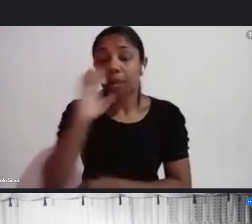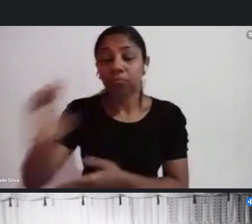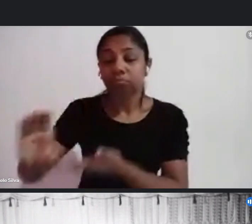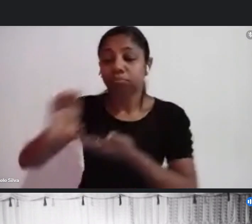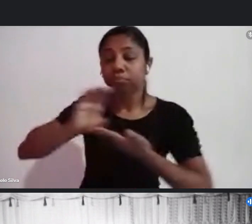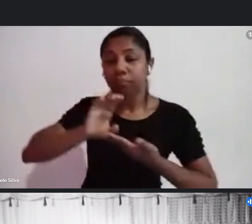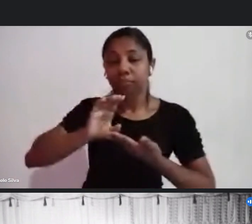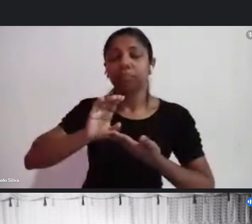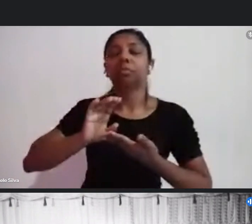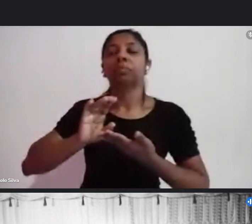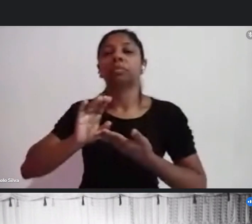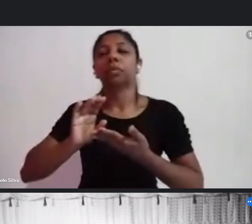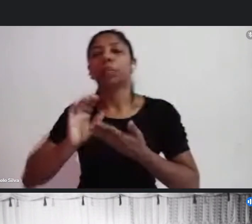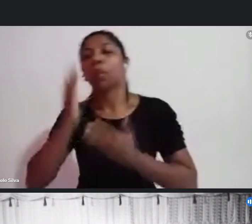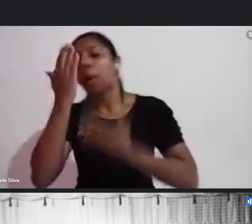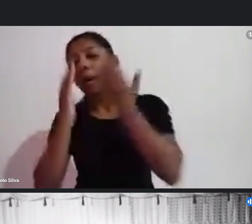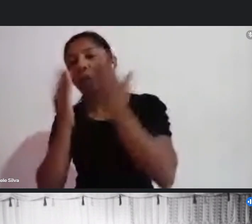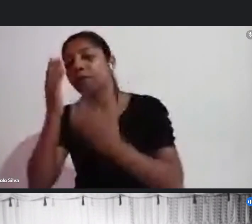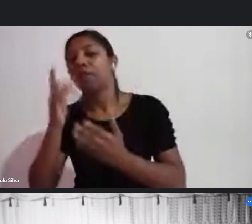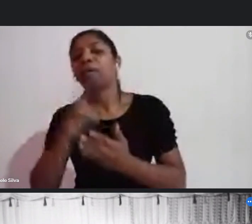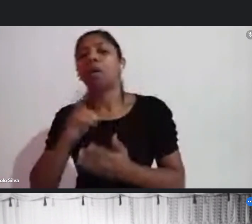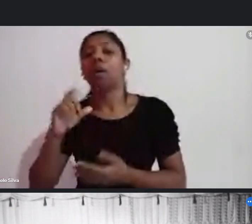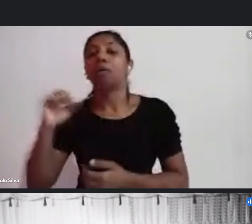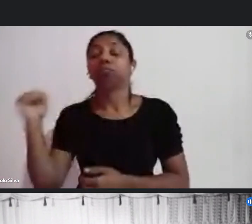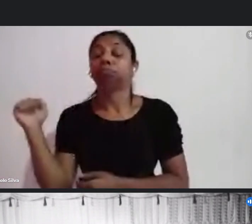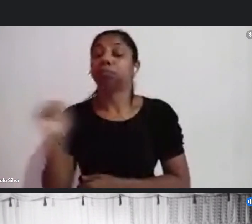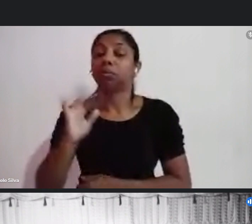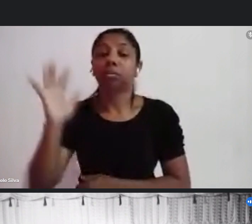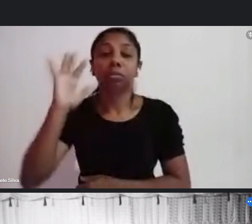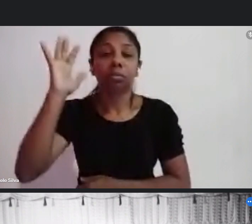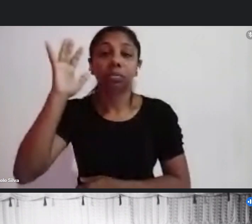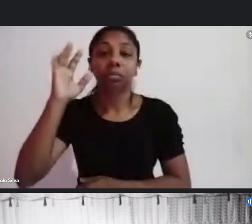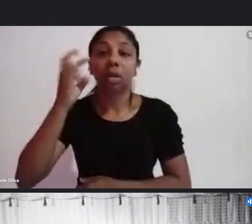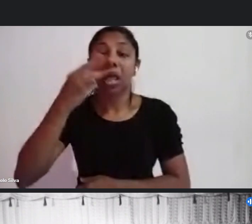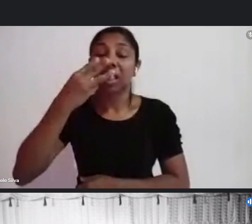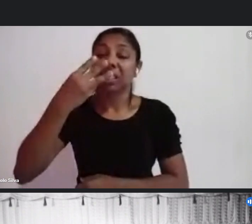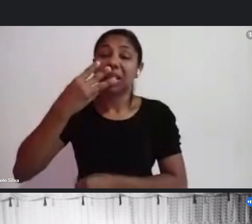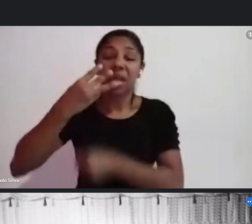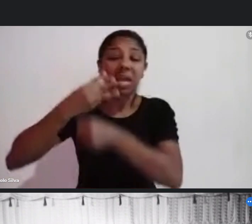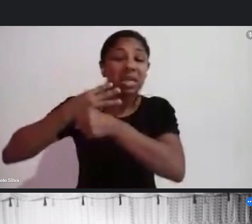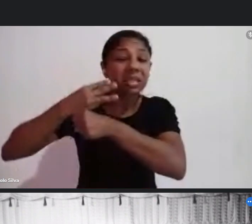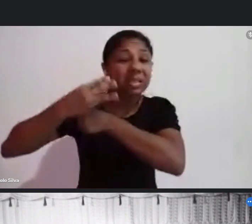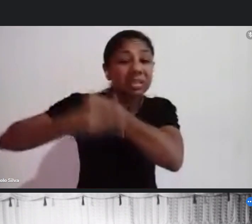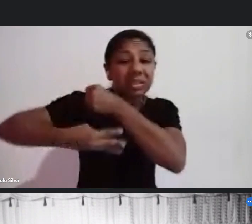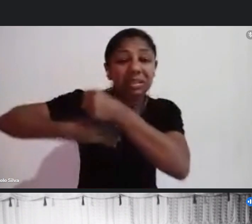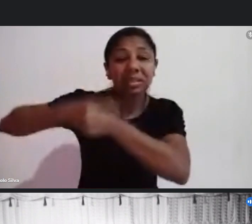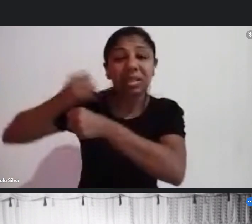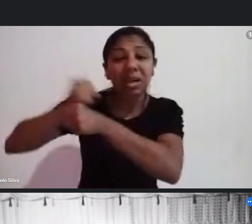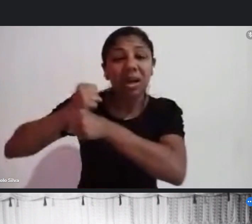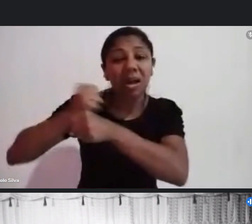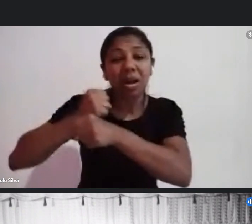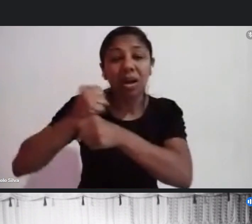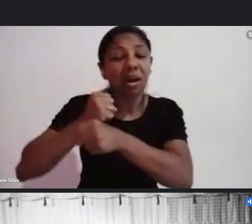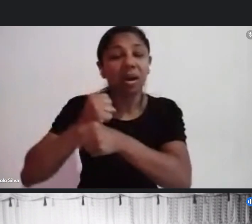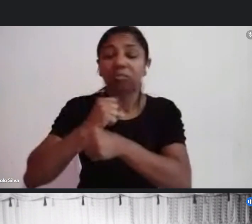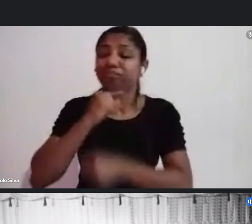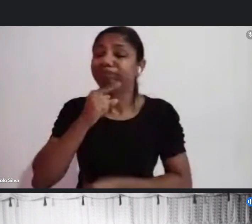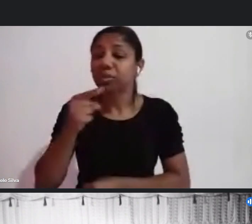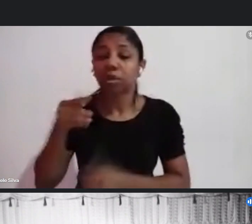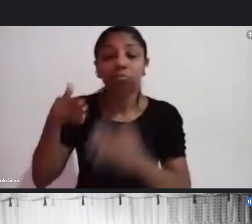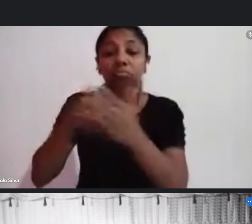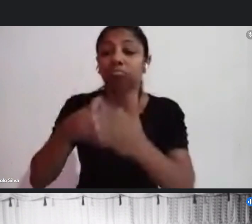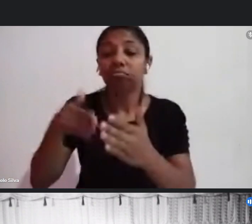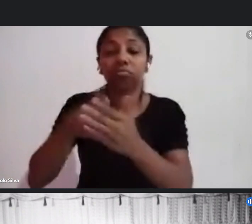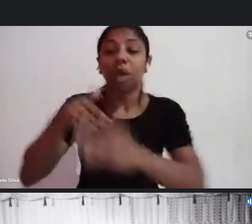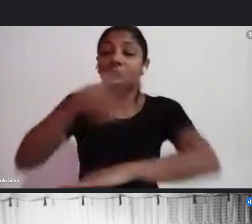prejudicado, nós passamos três anos sem poder ir às ruas, devido à pandemia,